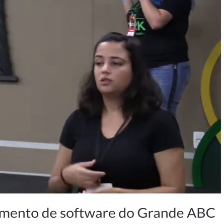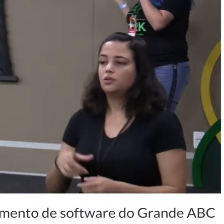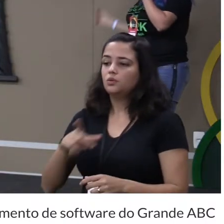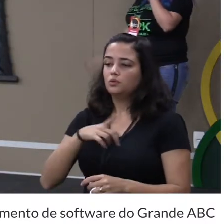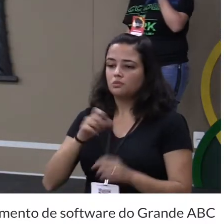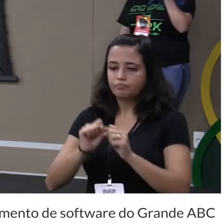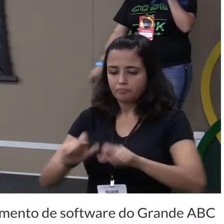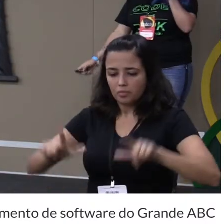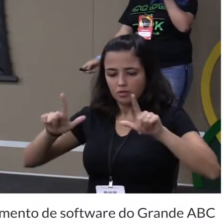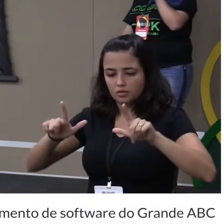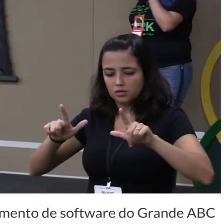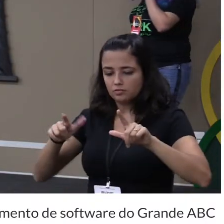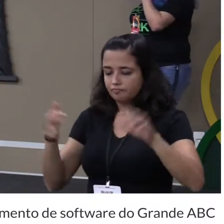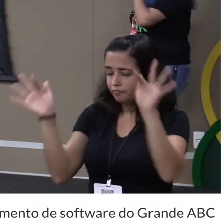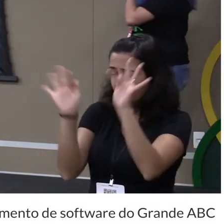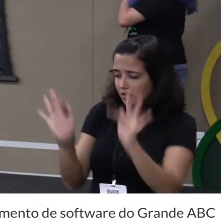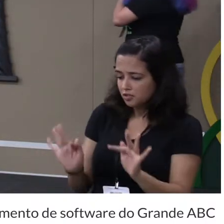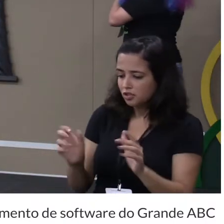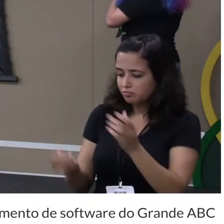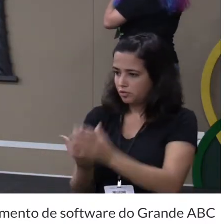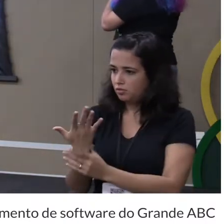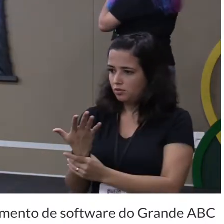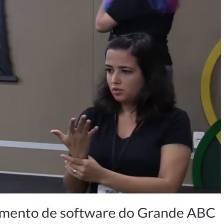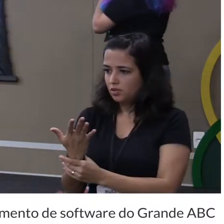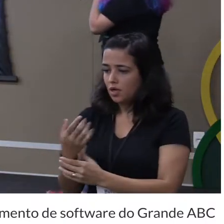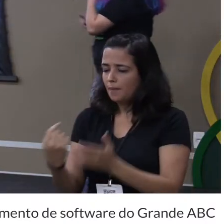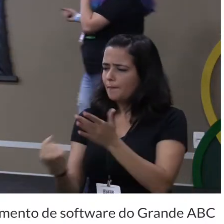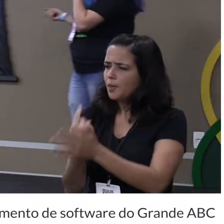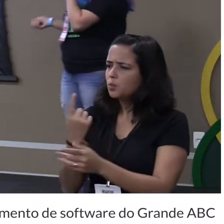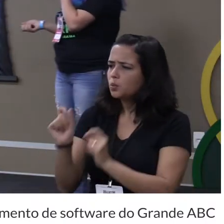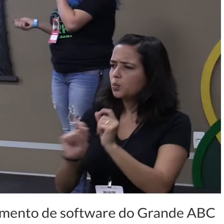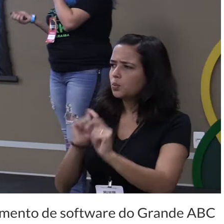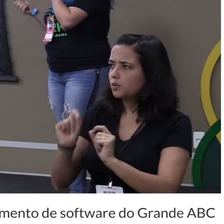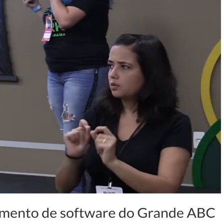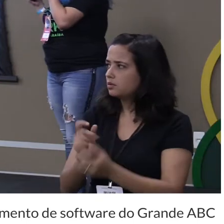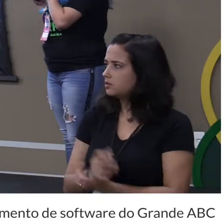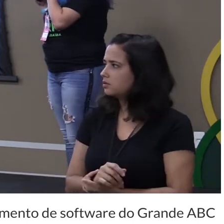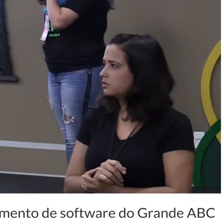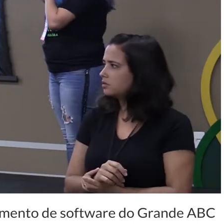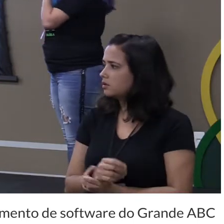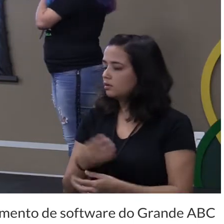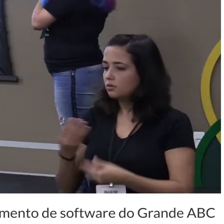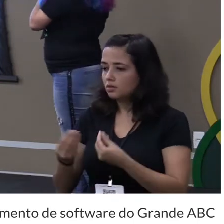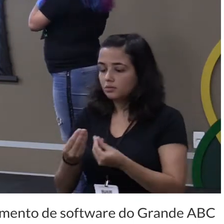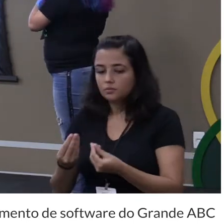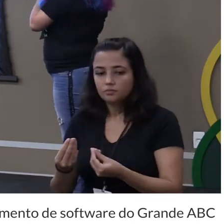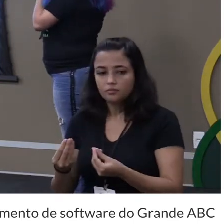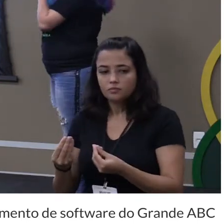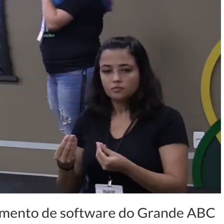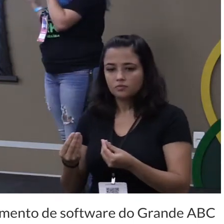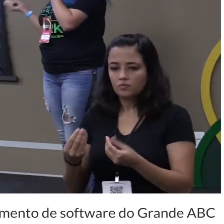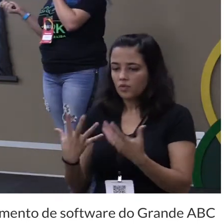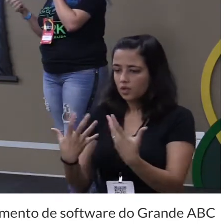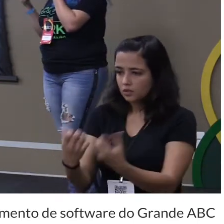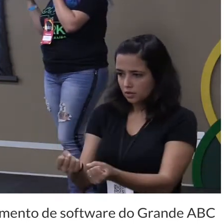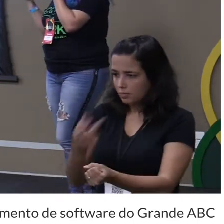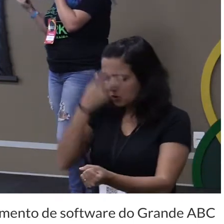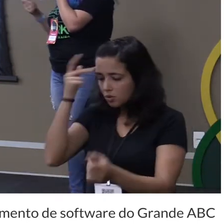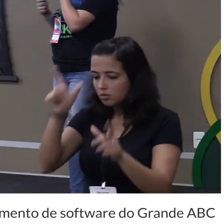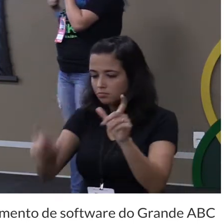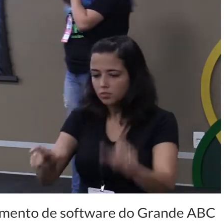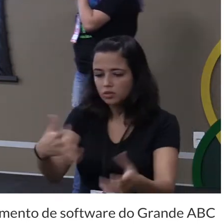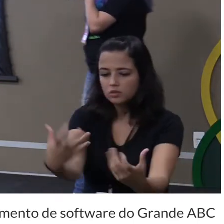show fiquei mó feliz e aí você me pergunta qual que é a aceitação a